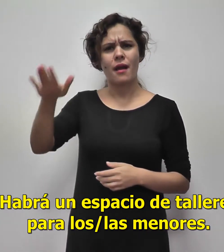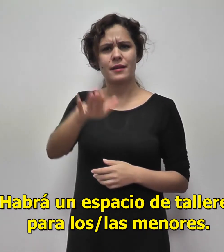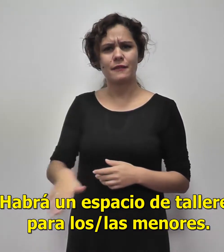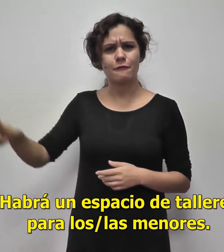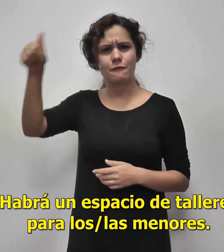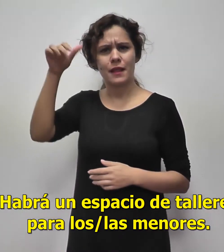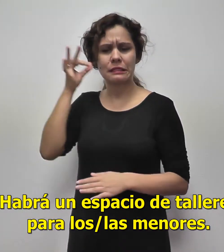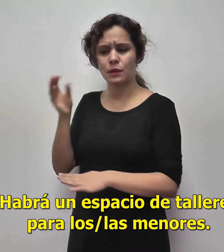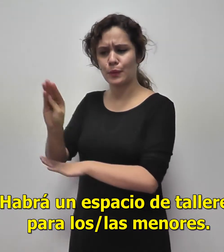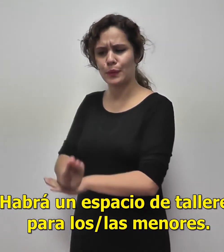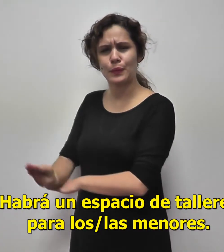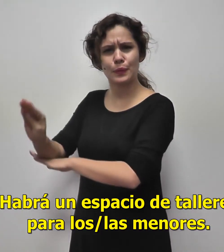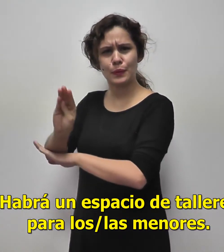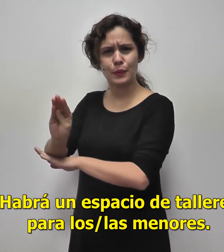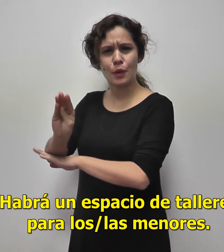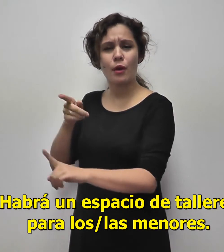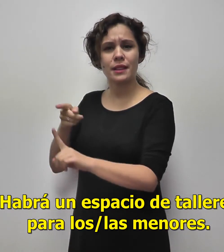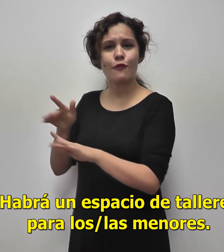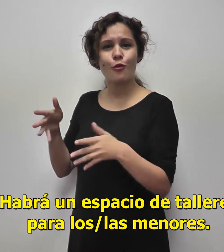espacio de talleres para los y las menores.